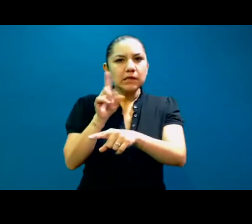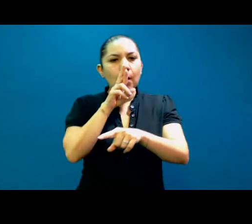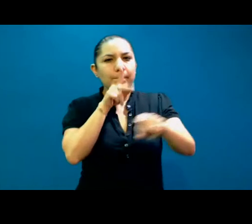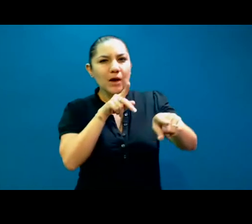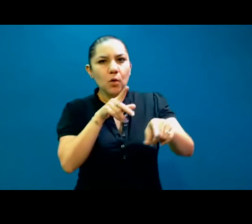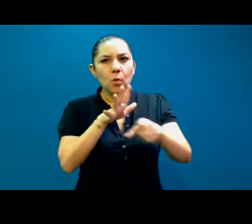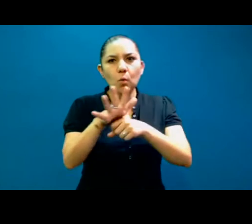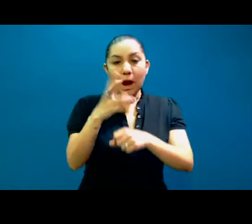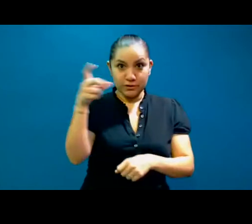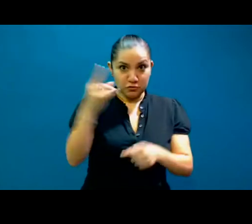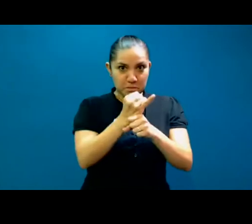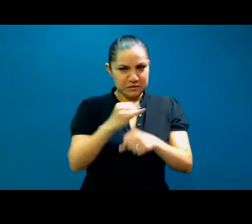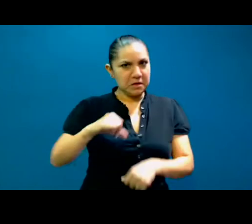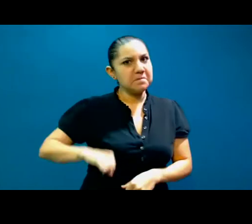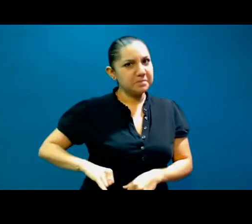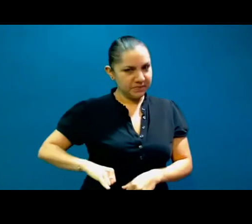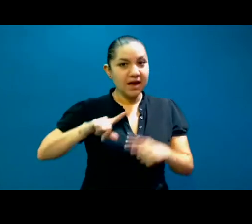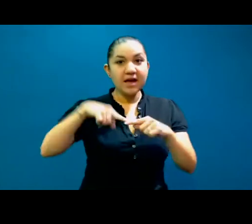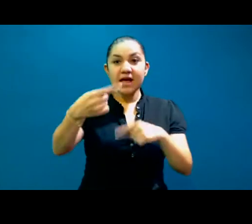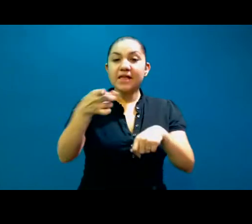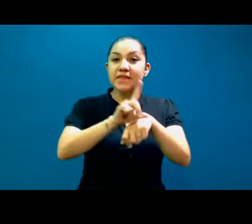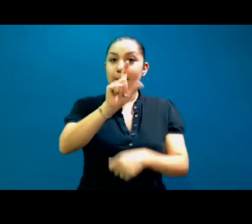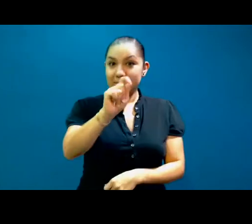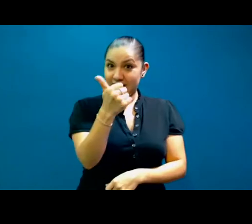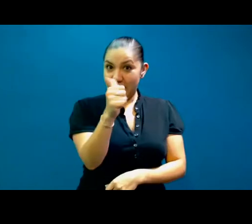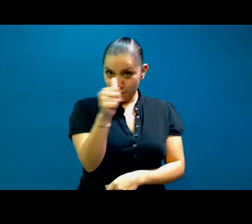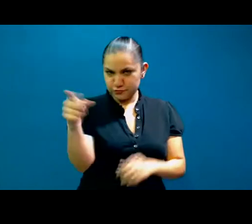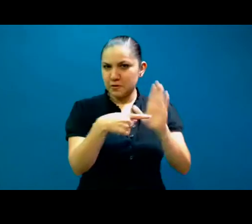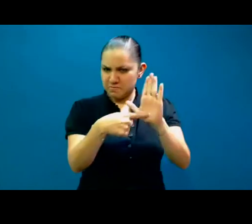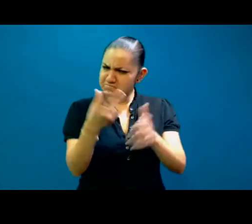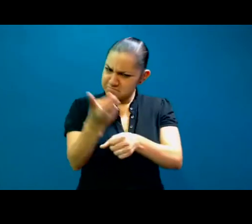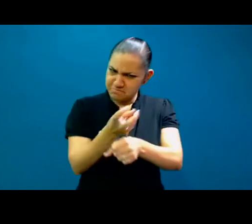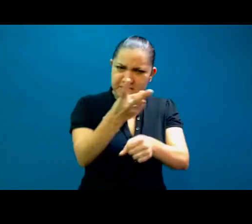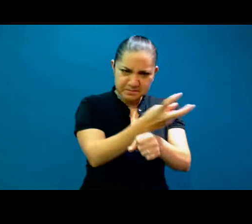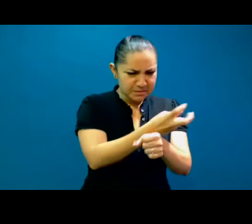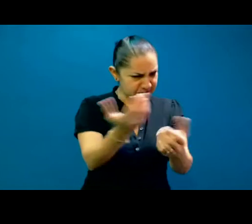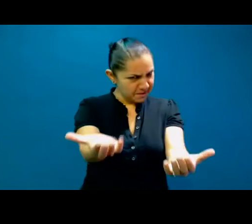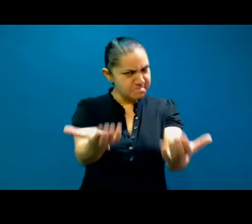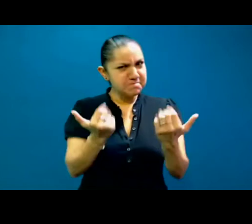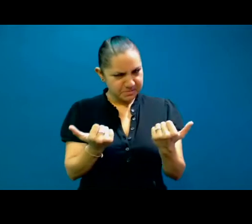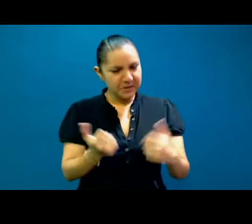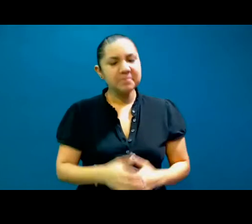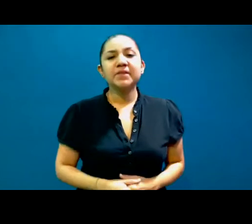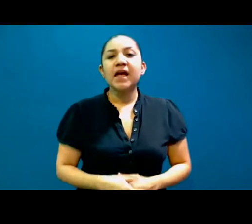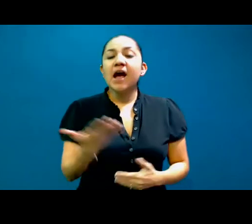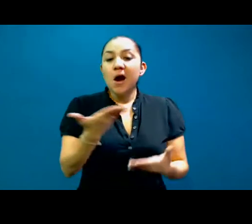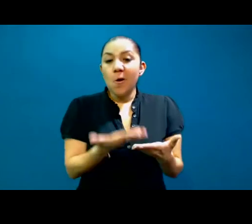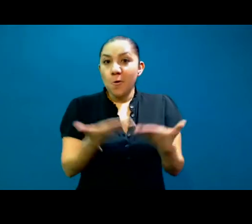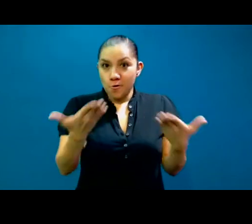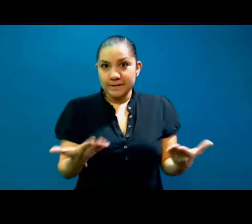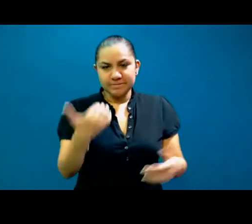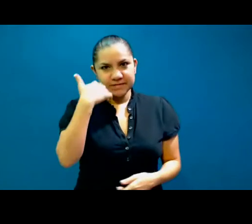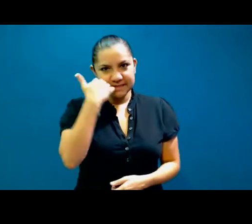invitados, pero bueno, ese será otro día. Hoy queremos comenzar escuchando primero que nada a nuestras dos